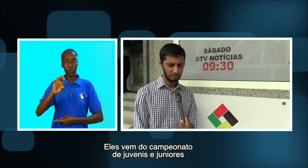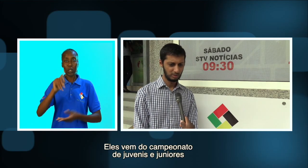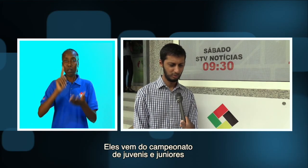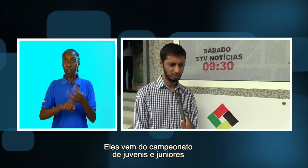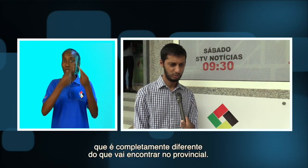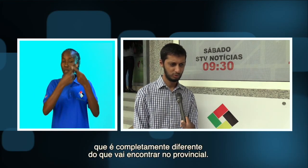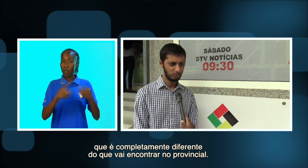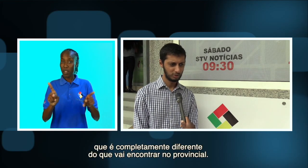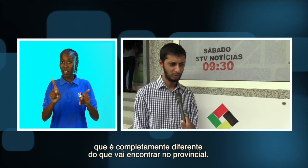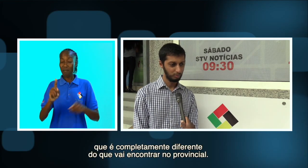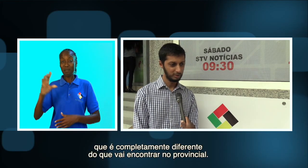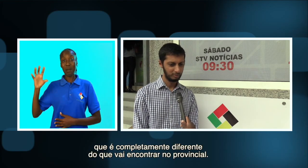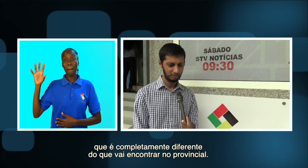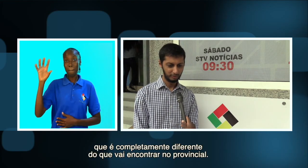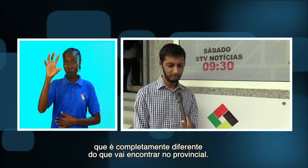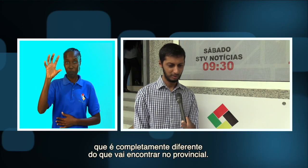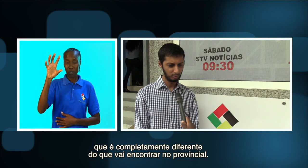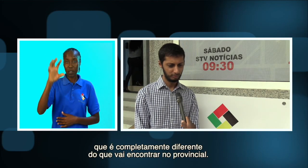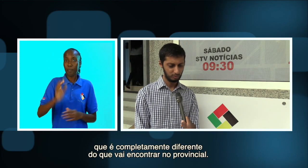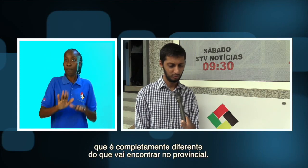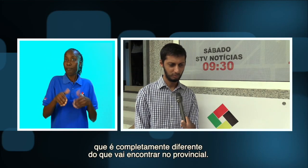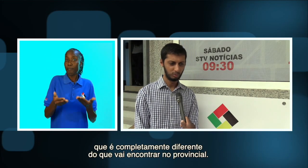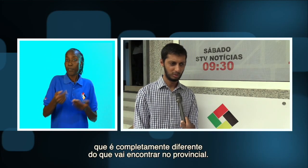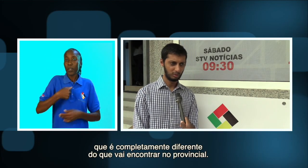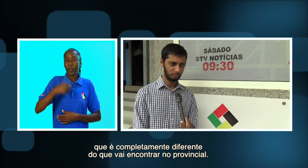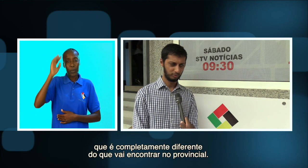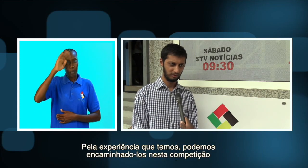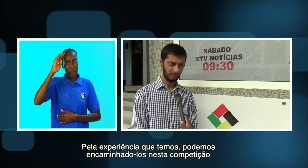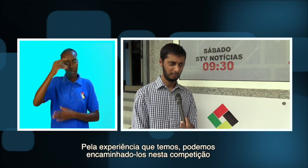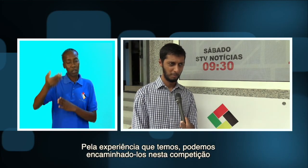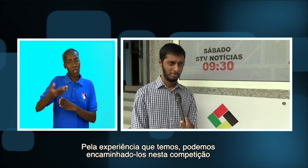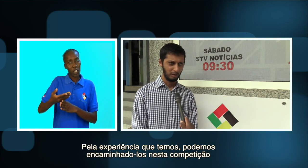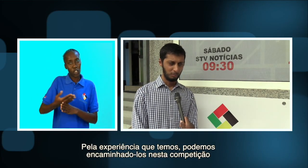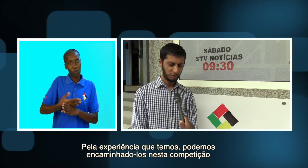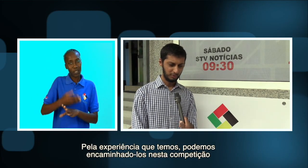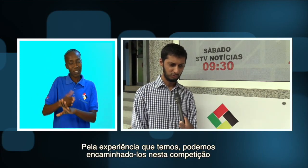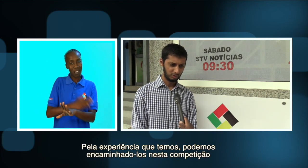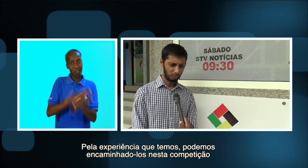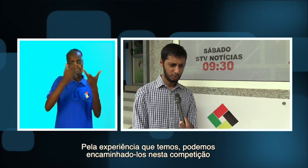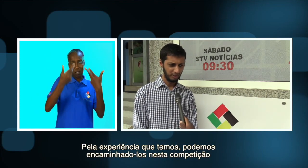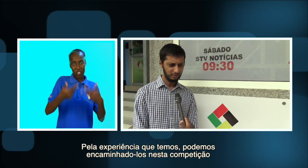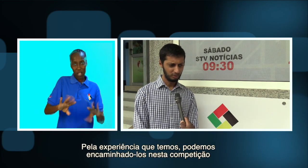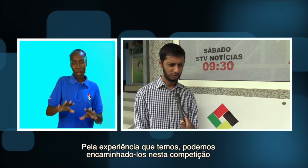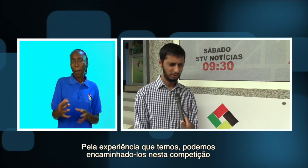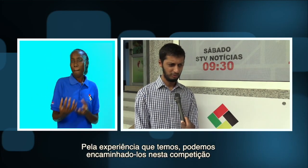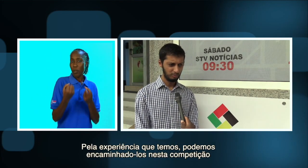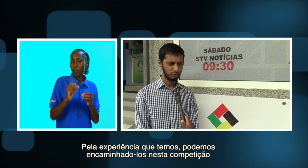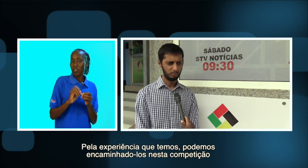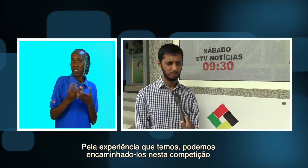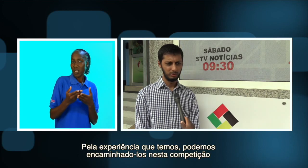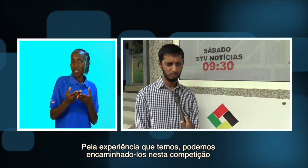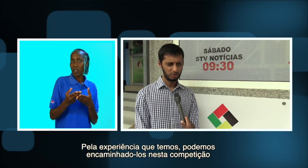juvenis e campeonatos de júniores que é completamente diferente daquilo que vão encontrar no Provincial. Mas penso que com a experiência que nós já